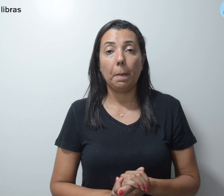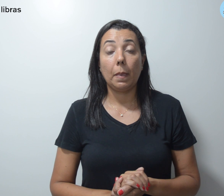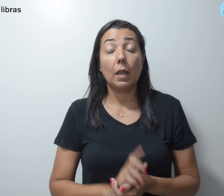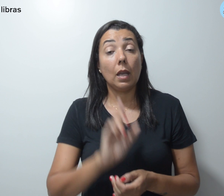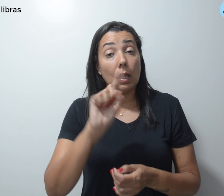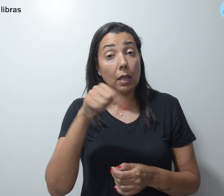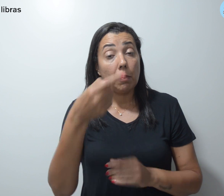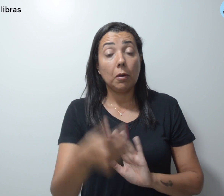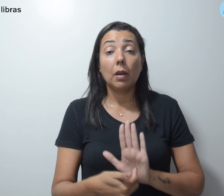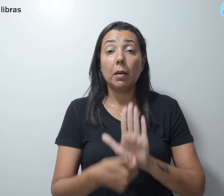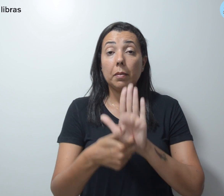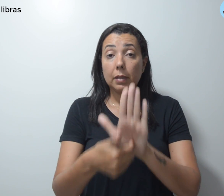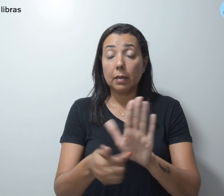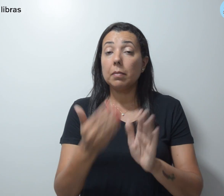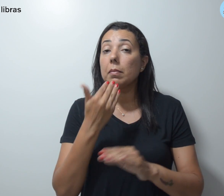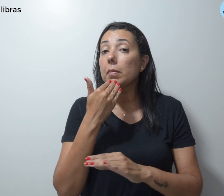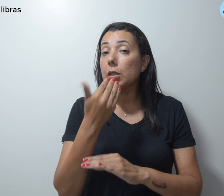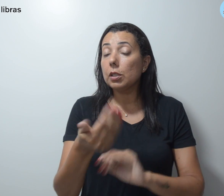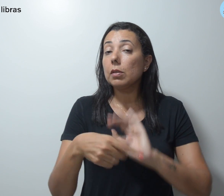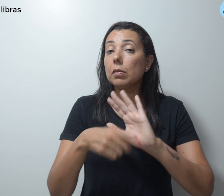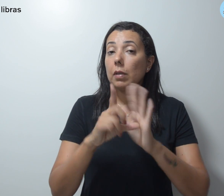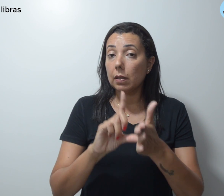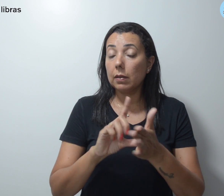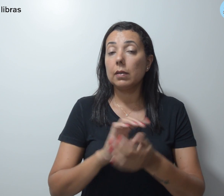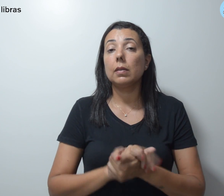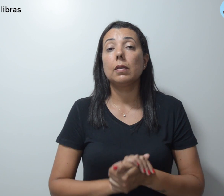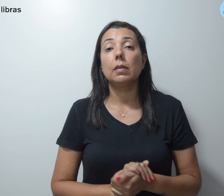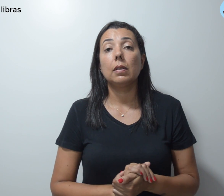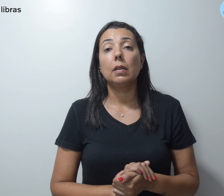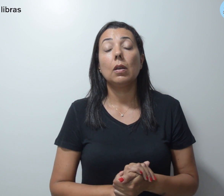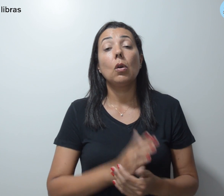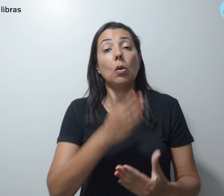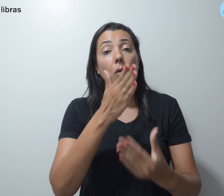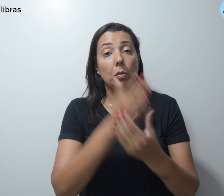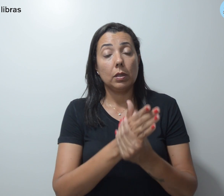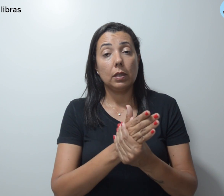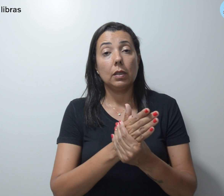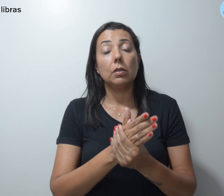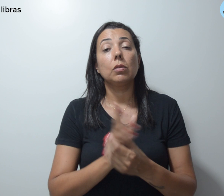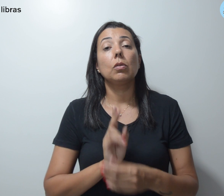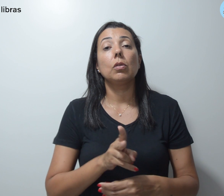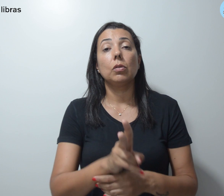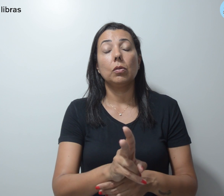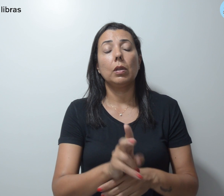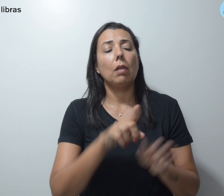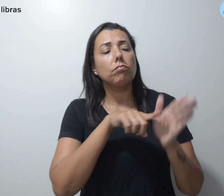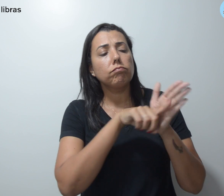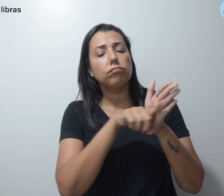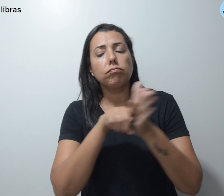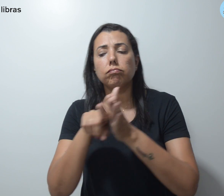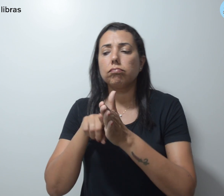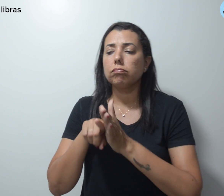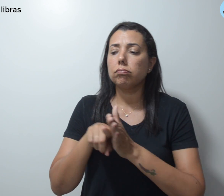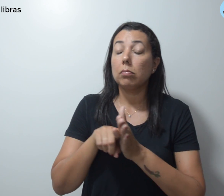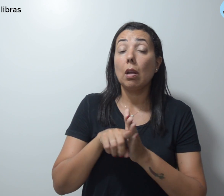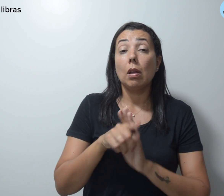apresentar pedido de antecipação, o processo passará por análise, que leva em